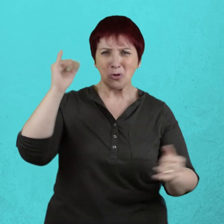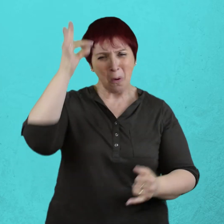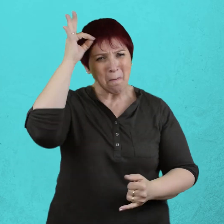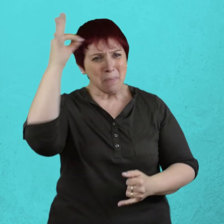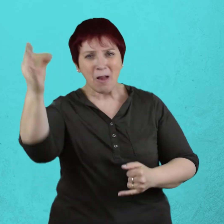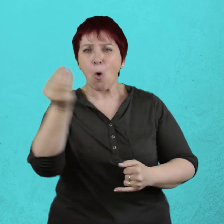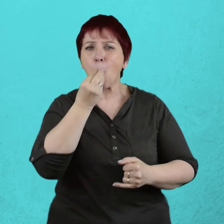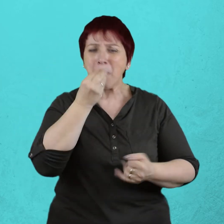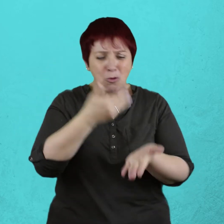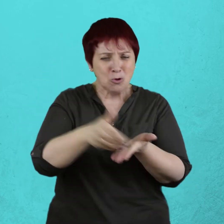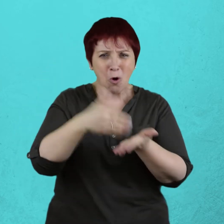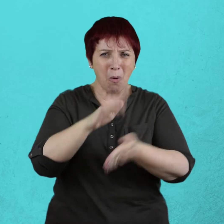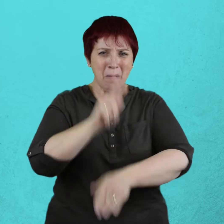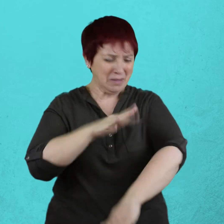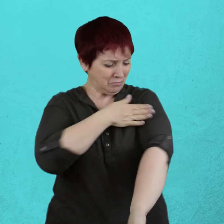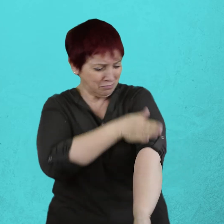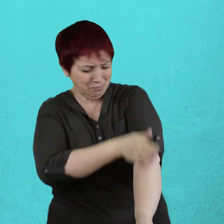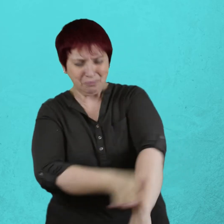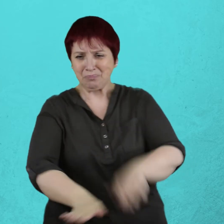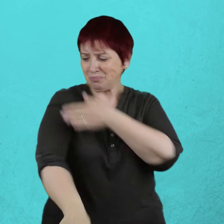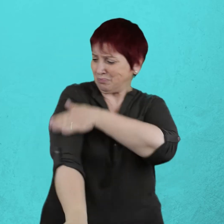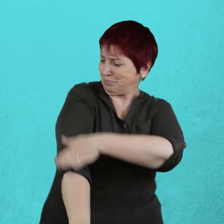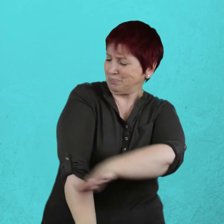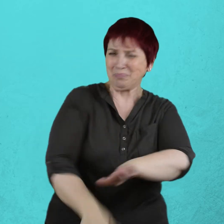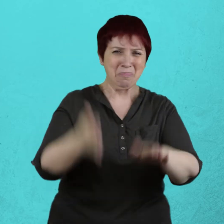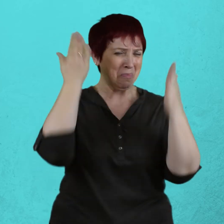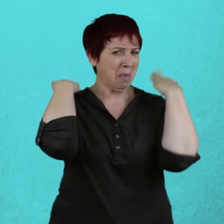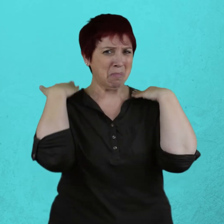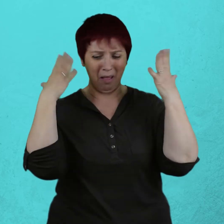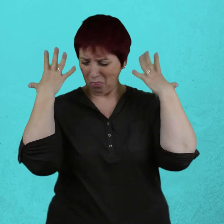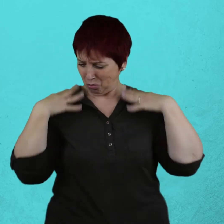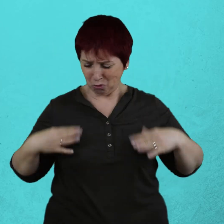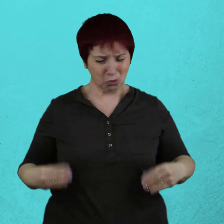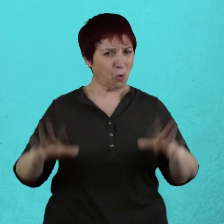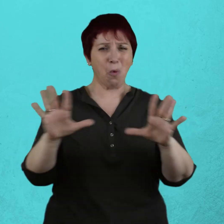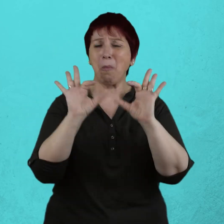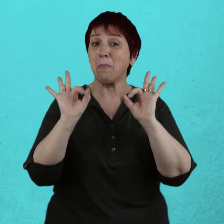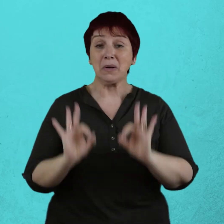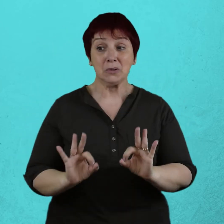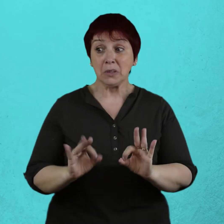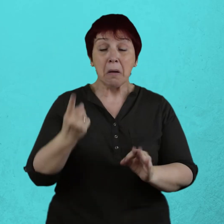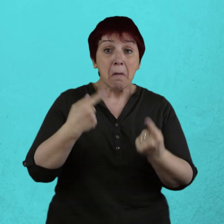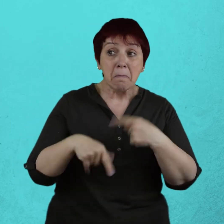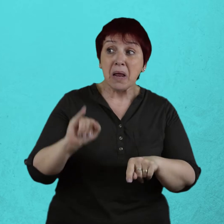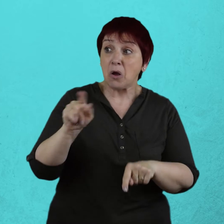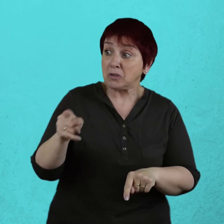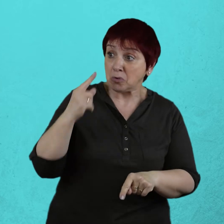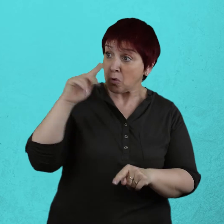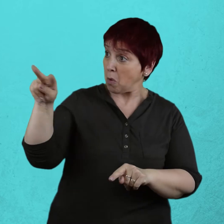hilos, pelos y restos de comida adheridos al lomo y a los costados. Su indiferencia frente a todo era mucho